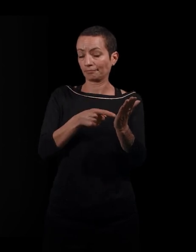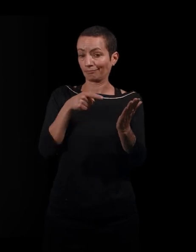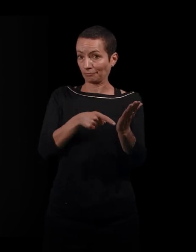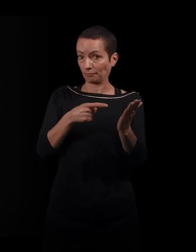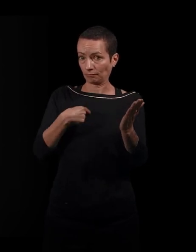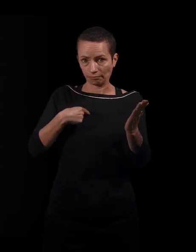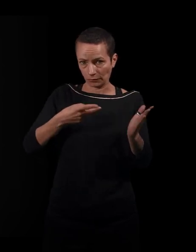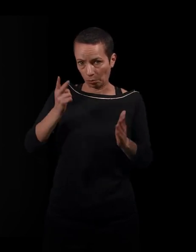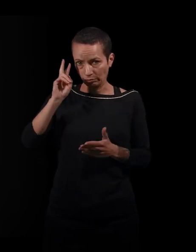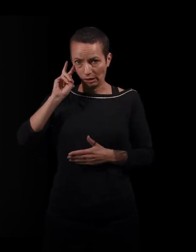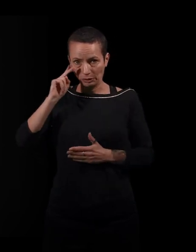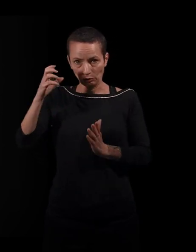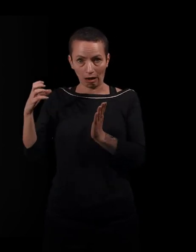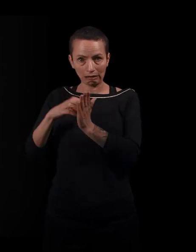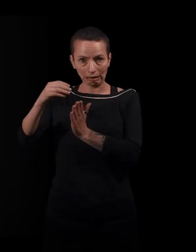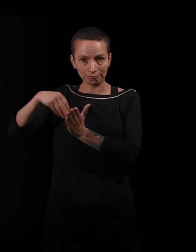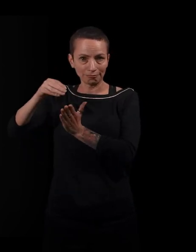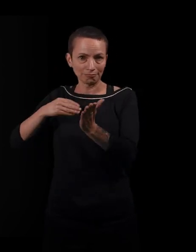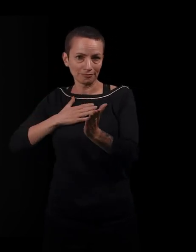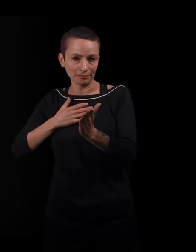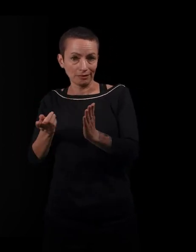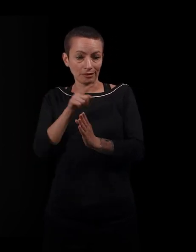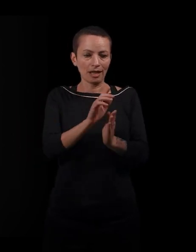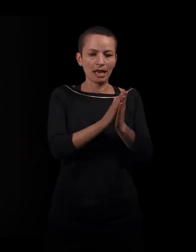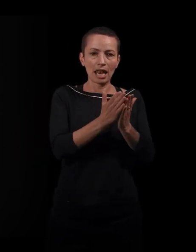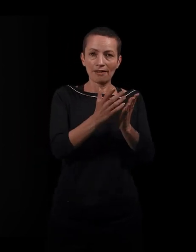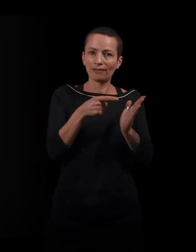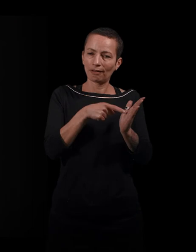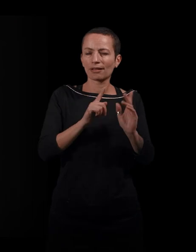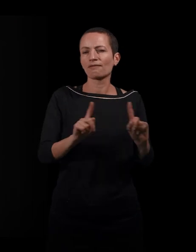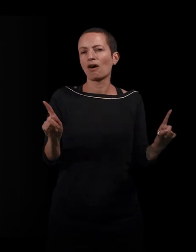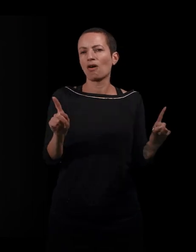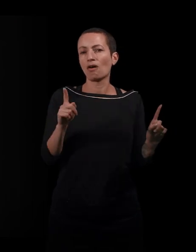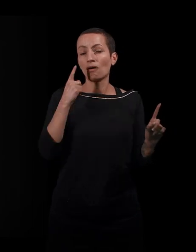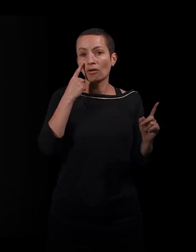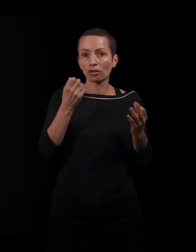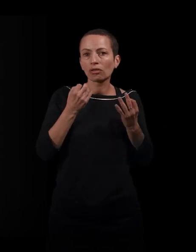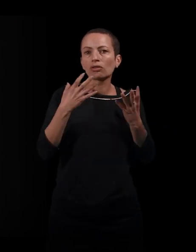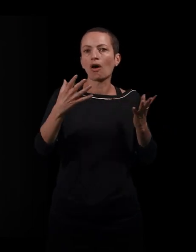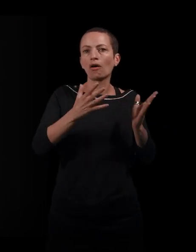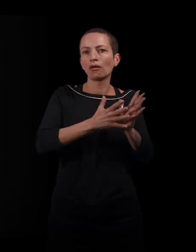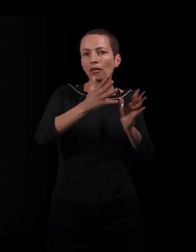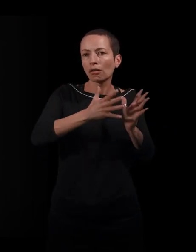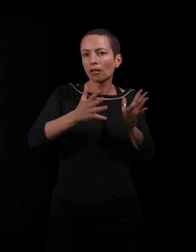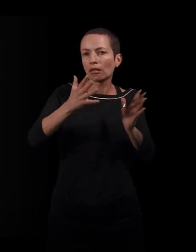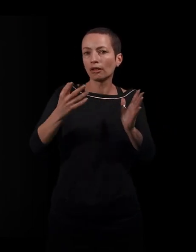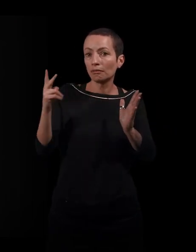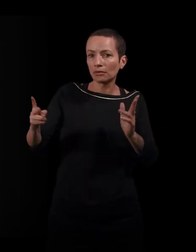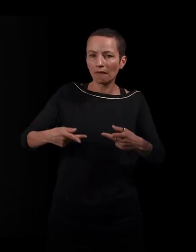habituée à écrire des articles. Et ce qui est vraiment intéressant,'est que ça permet de laisser de la place justement à l'épaisseur des trajectoires, à la complexité des trajectoires.